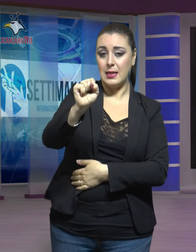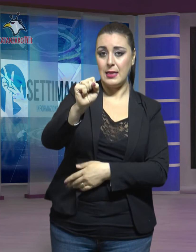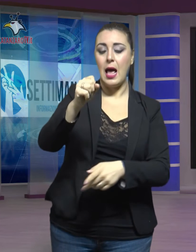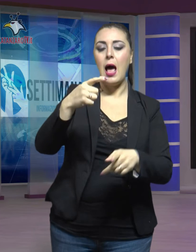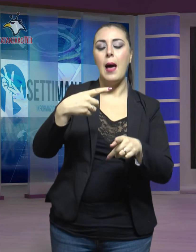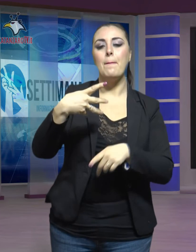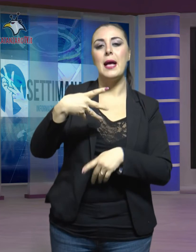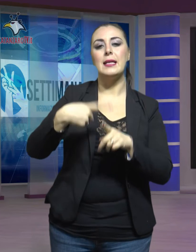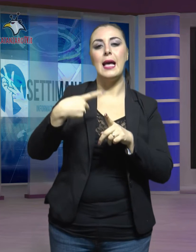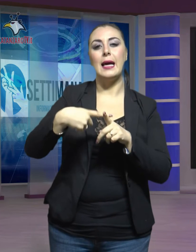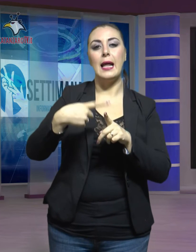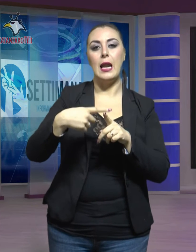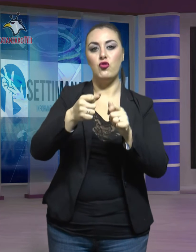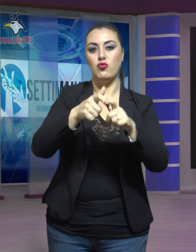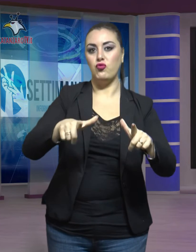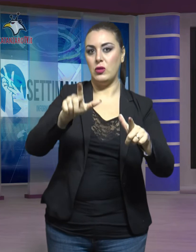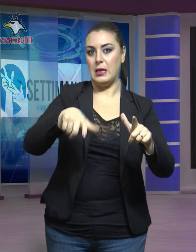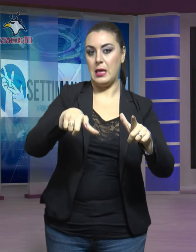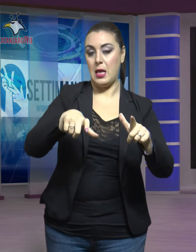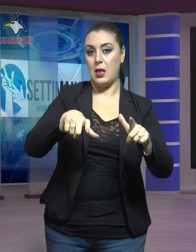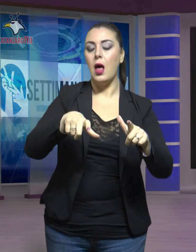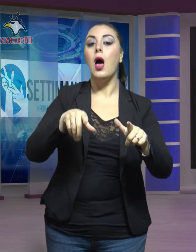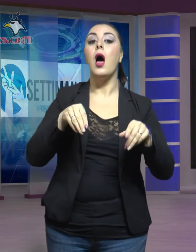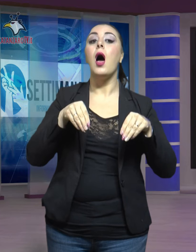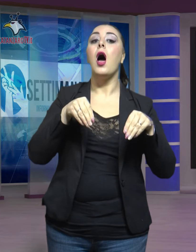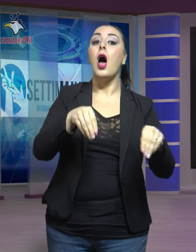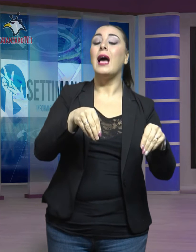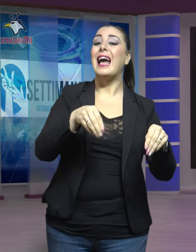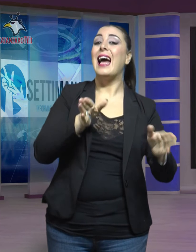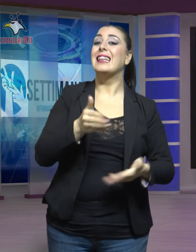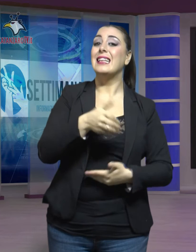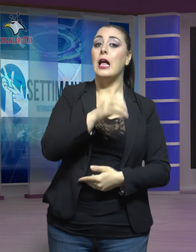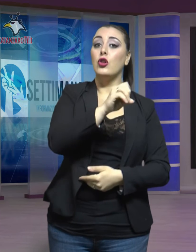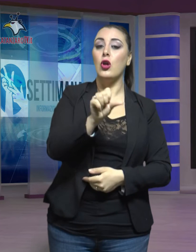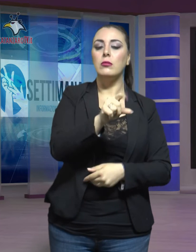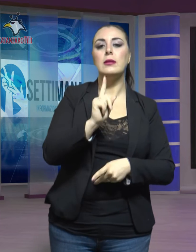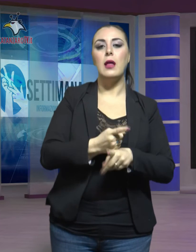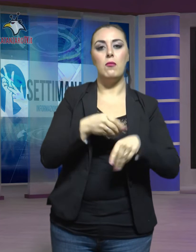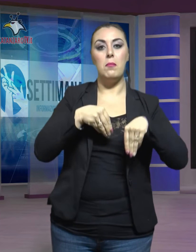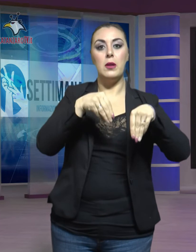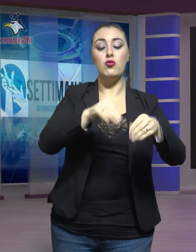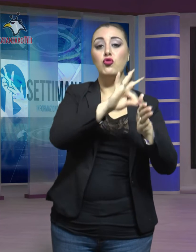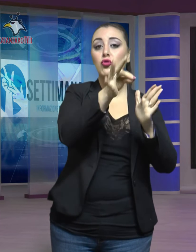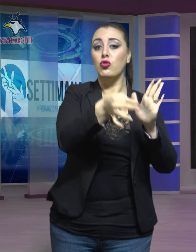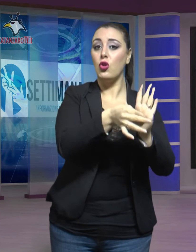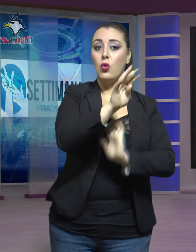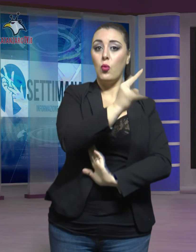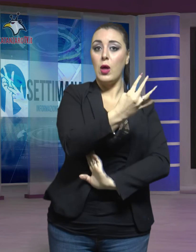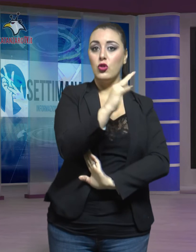del capoluogo. I candidati OS dovranno presentarsi i giorni 4 e 5